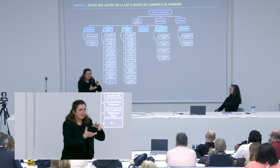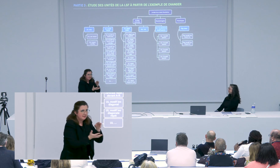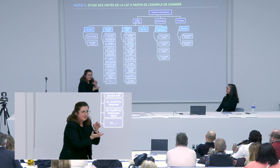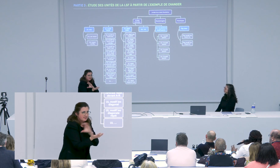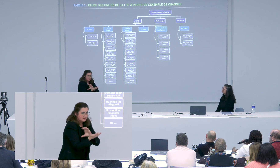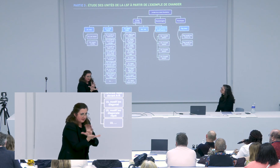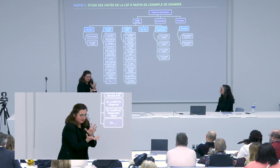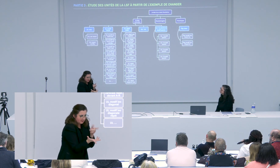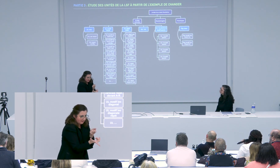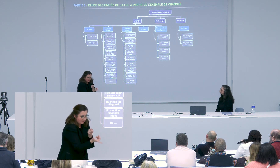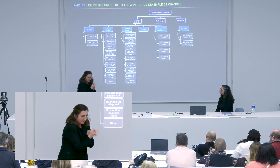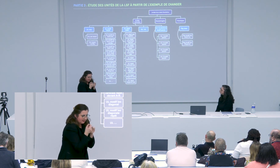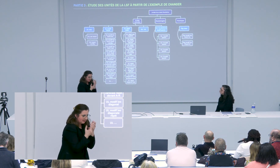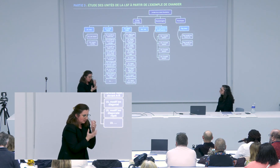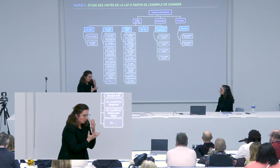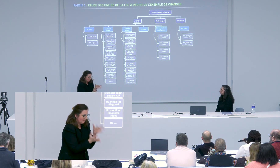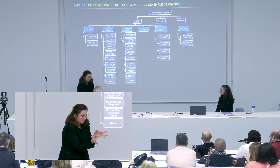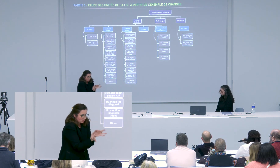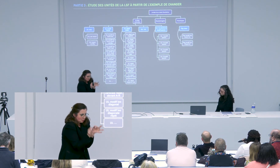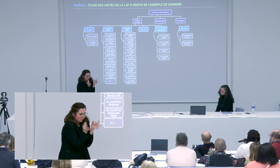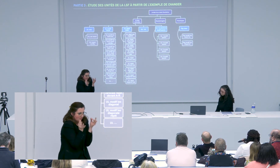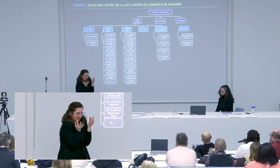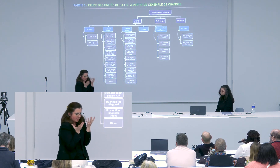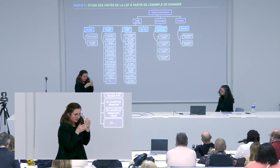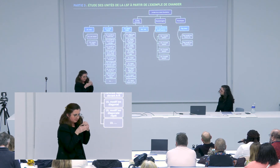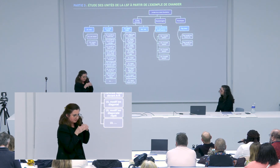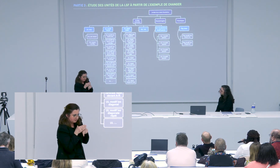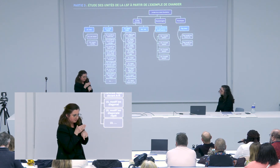fidèle à la recherche scientifique que tu t'étais engagé à apprendre dès le départ